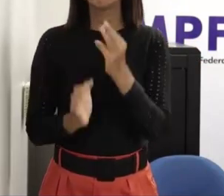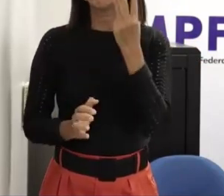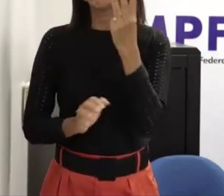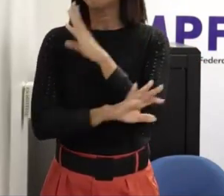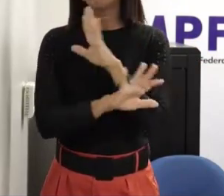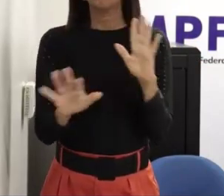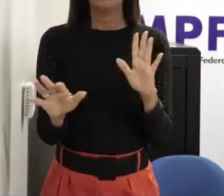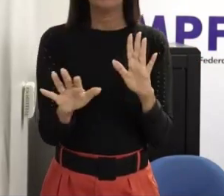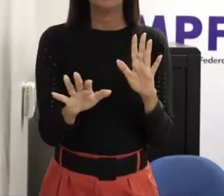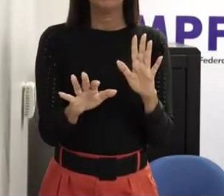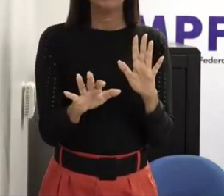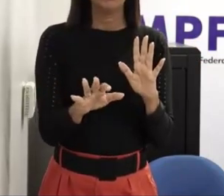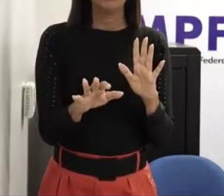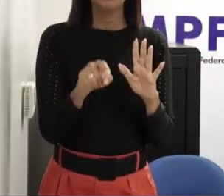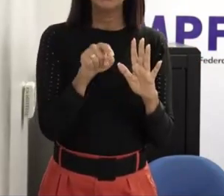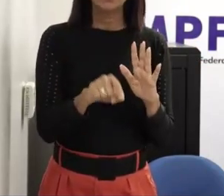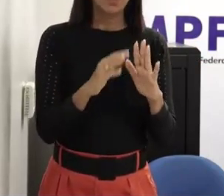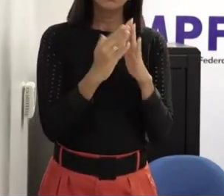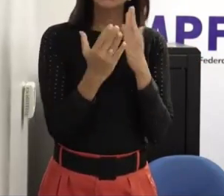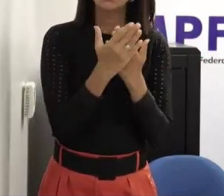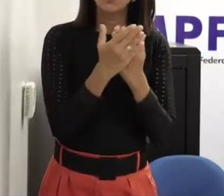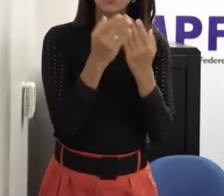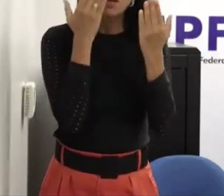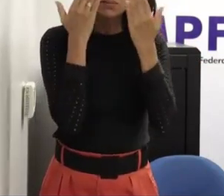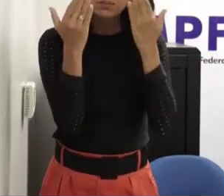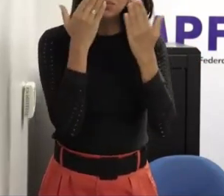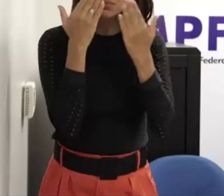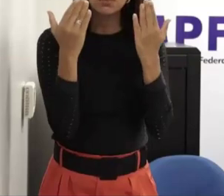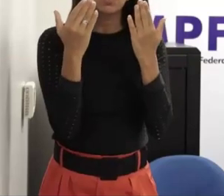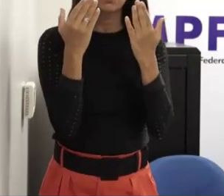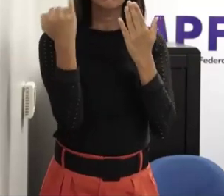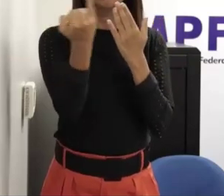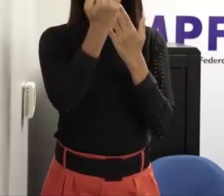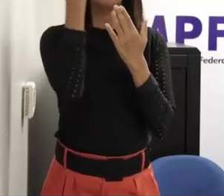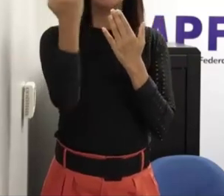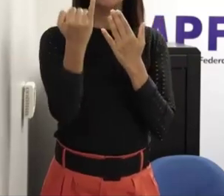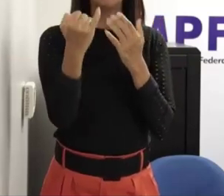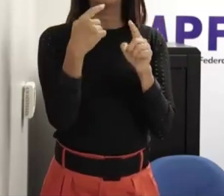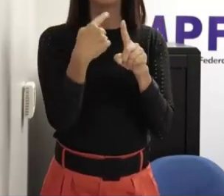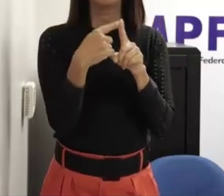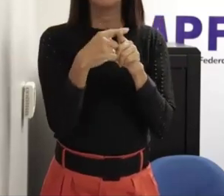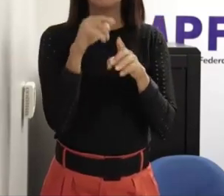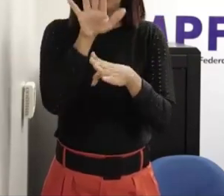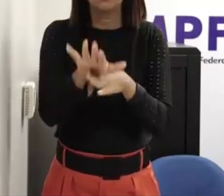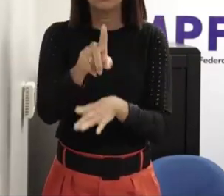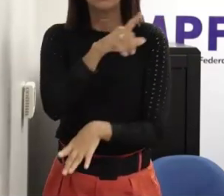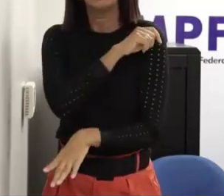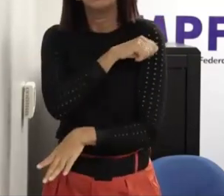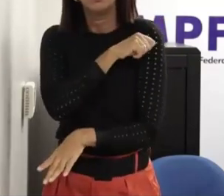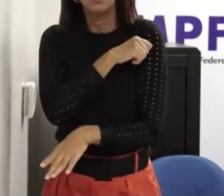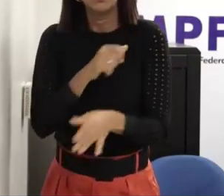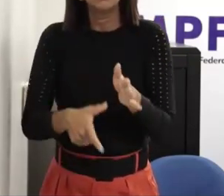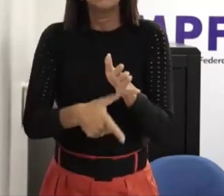psicólogo escolar tem uma atuação deve ter uma atuação preventiva também no sentido educacional